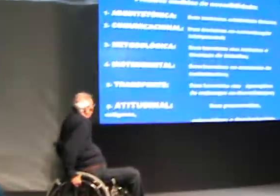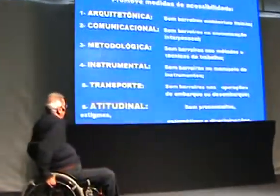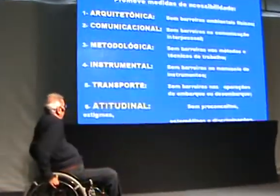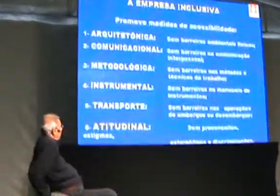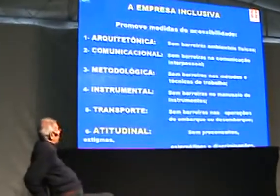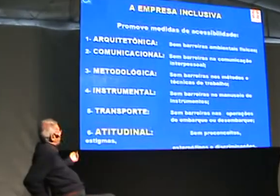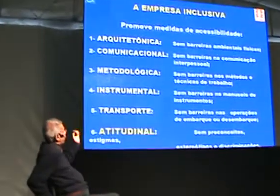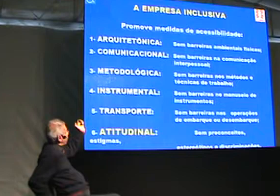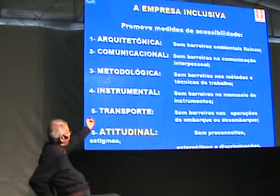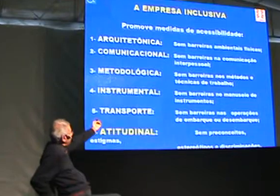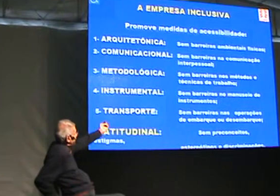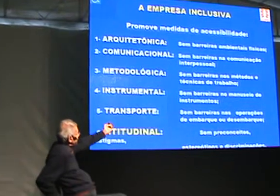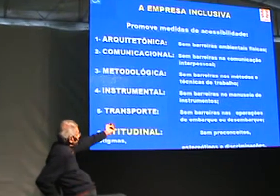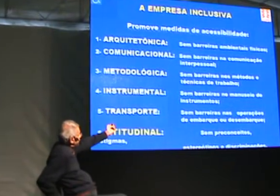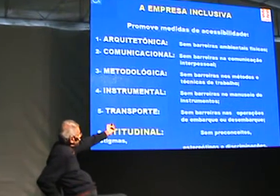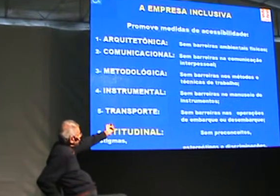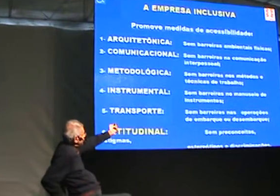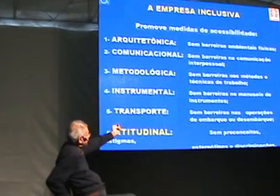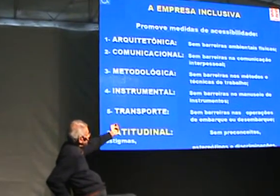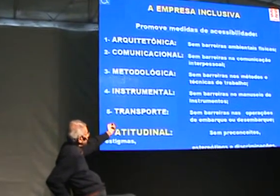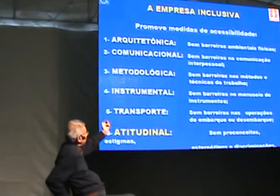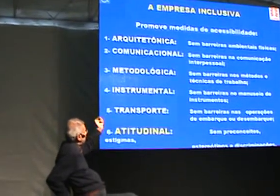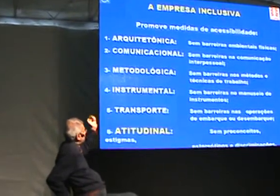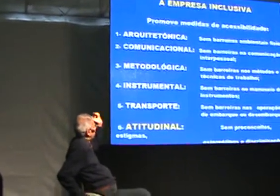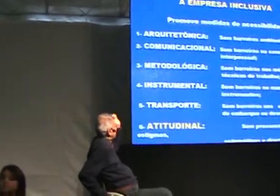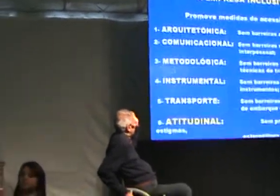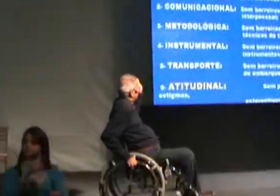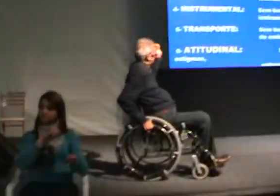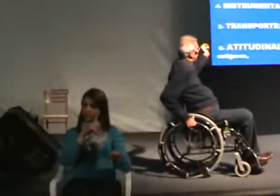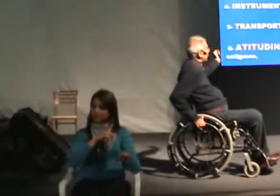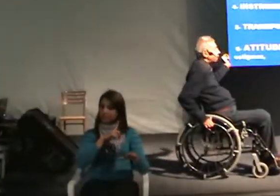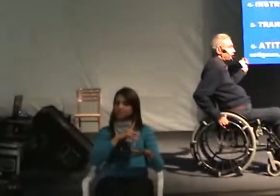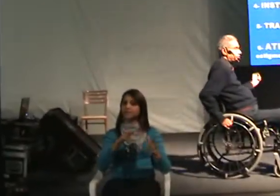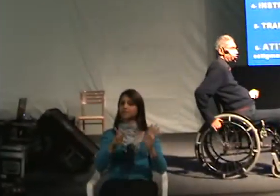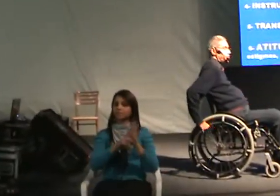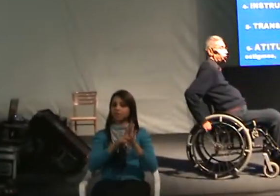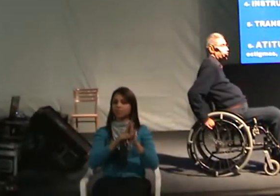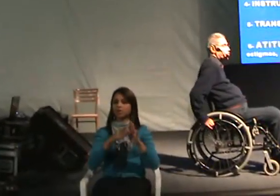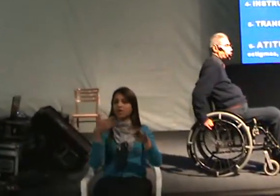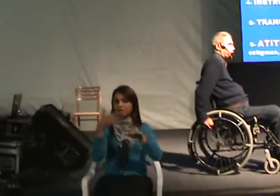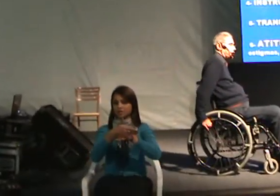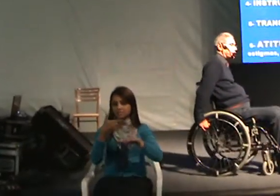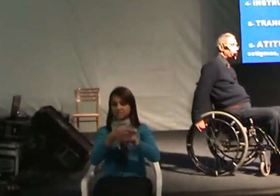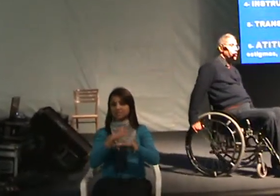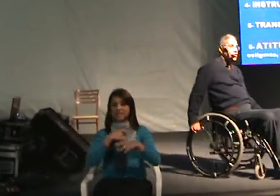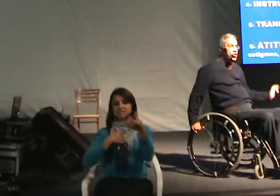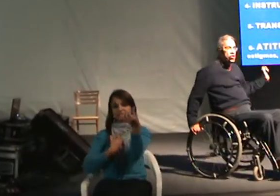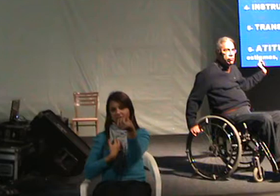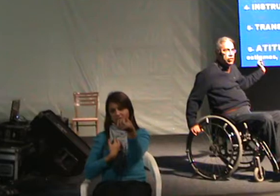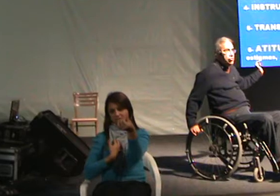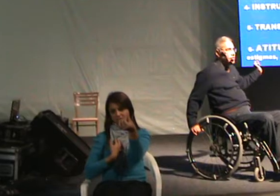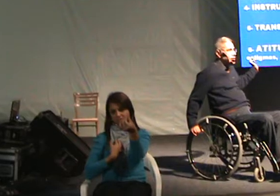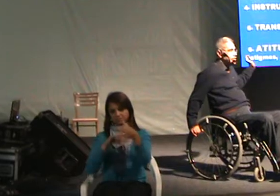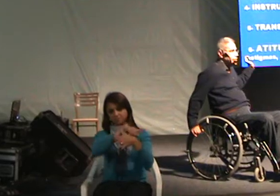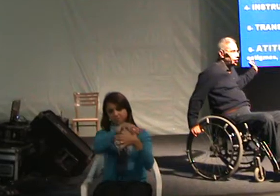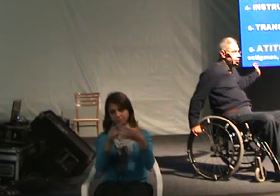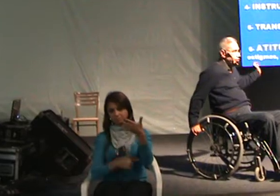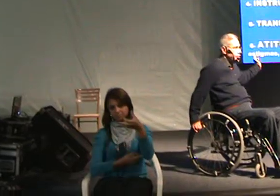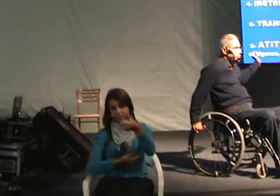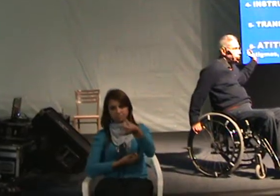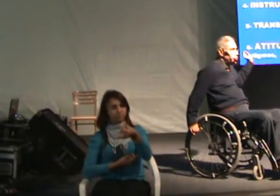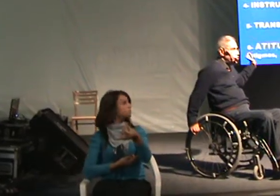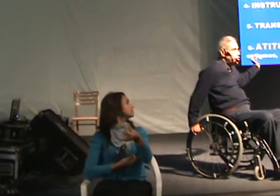promove essas medidas de acessibilidade. São seis dimensões. Nós chamamos de